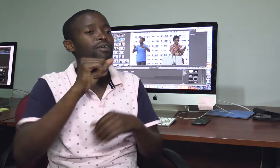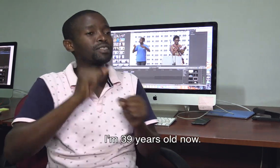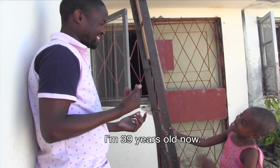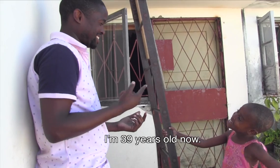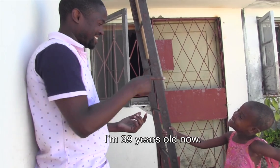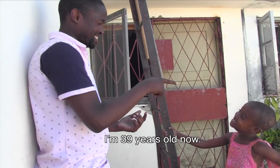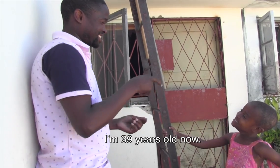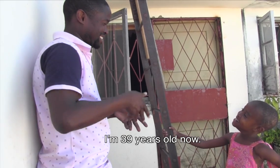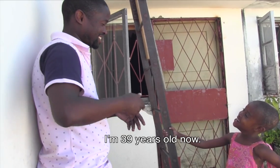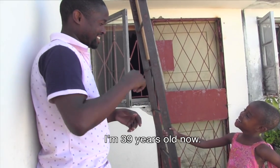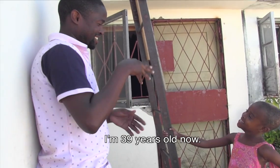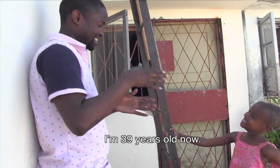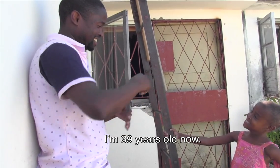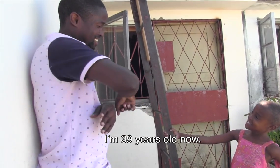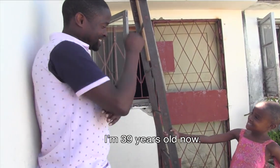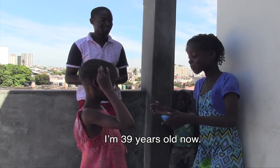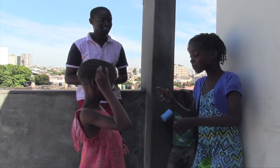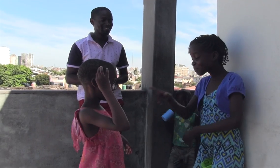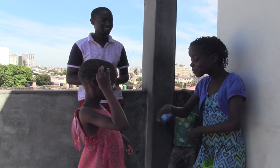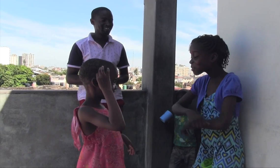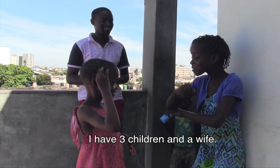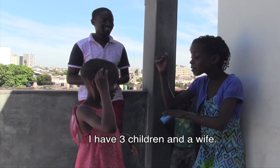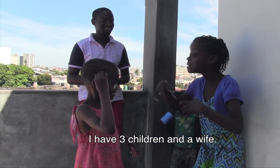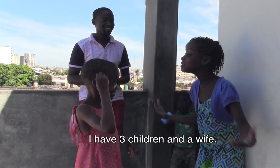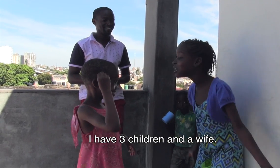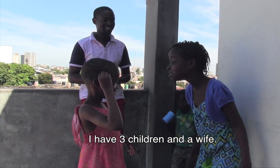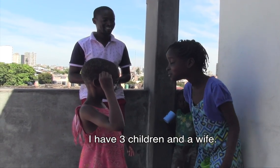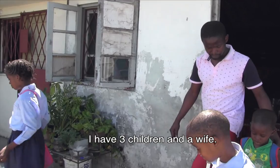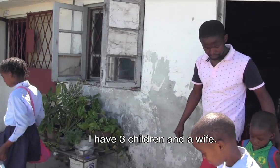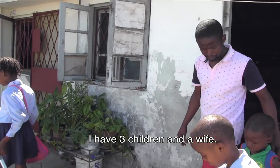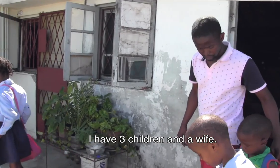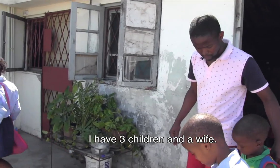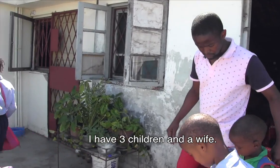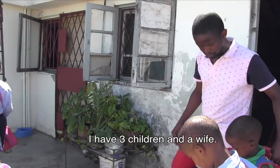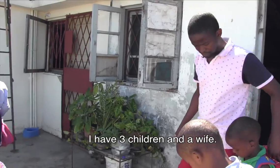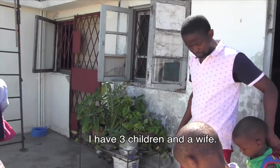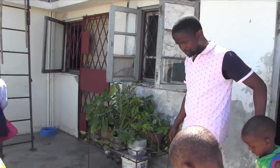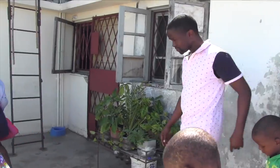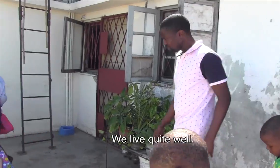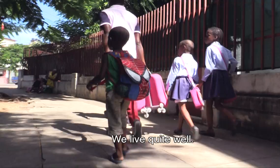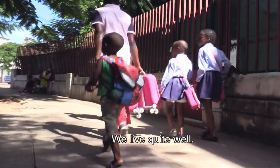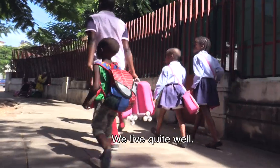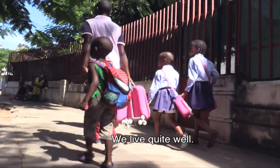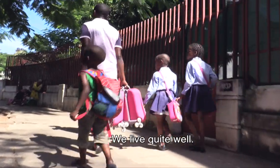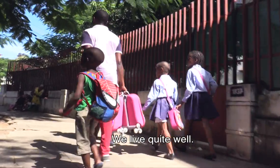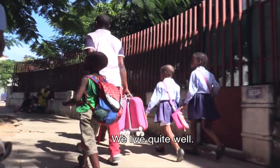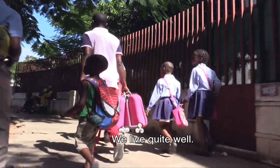Eu tenho 39 anos agora. Tenho três filhos e minha esposa. Vivemos muito bem.